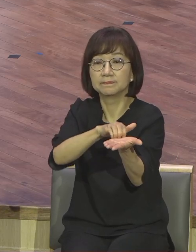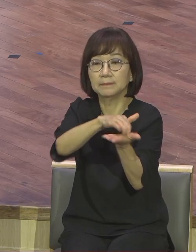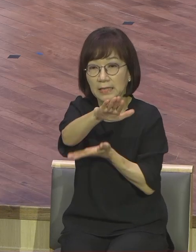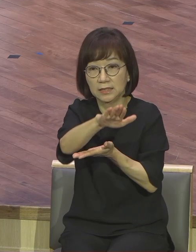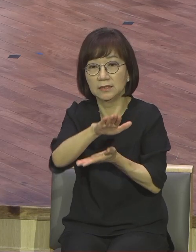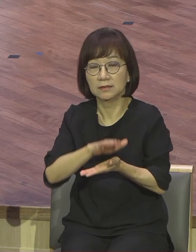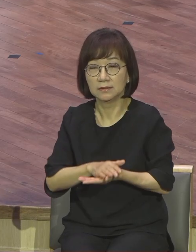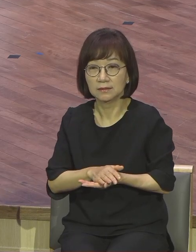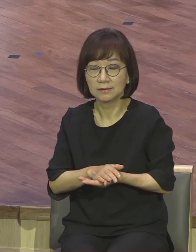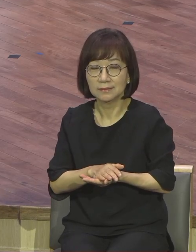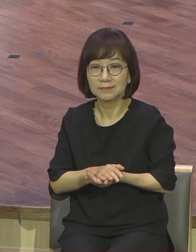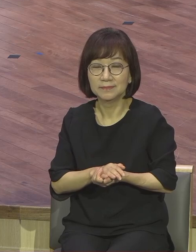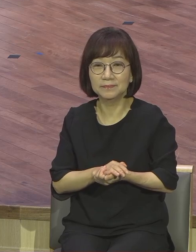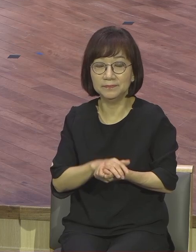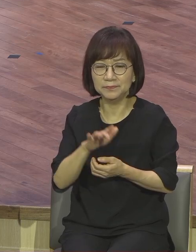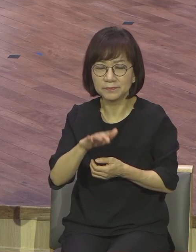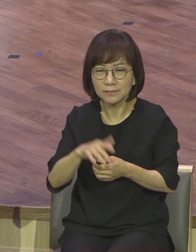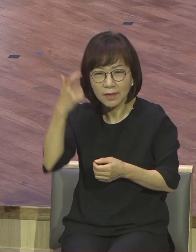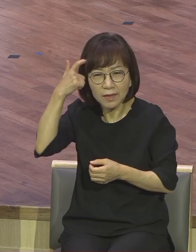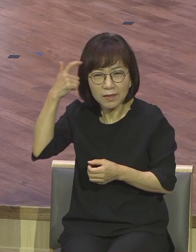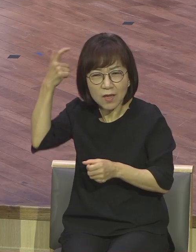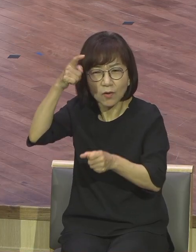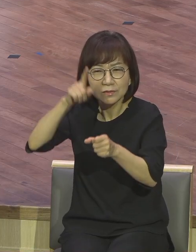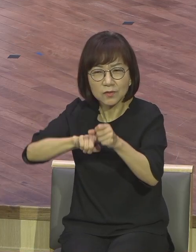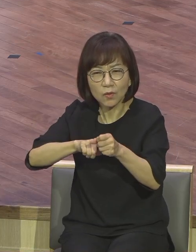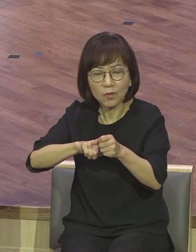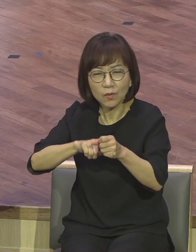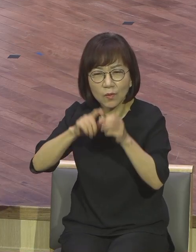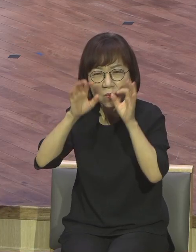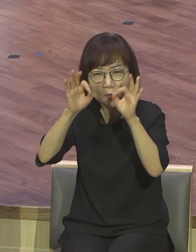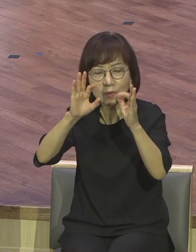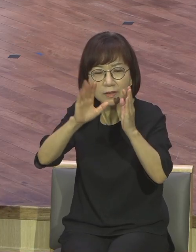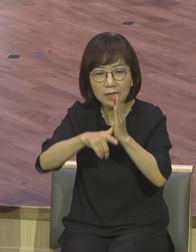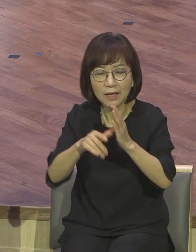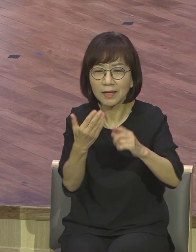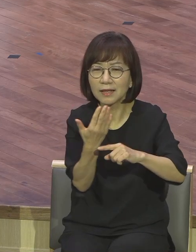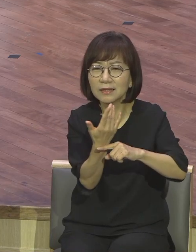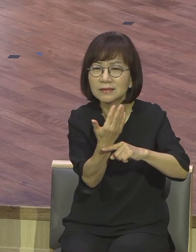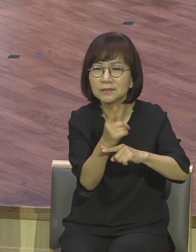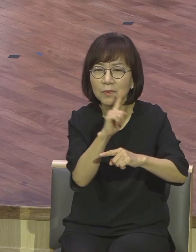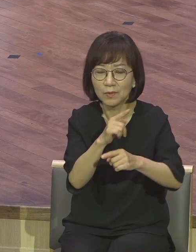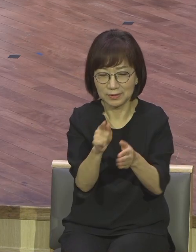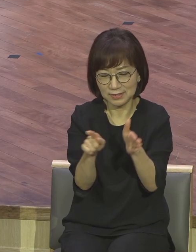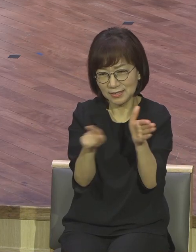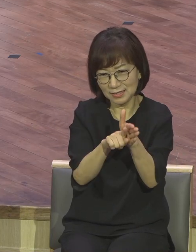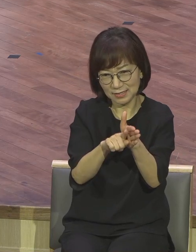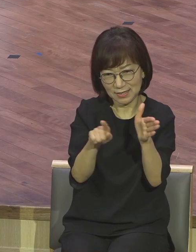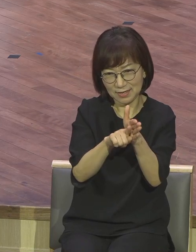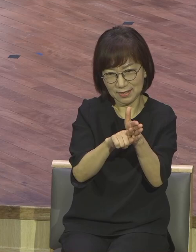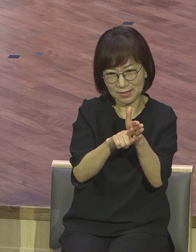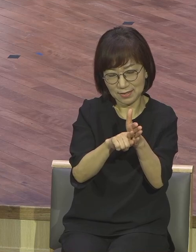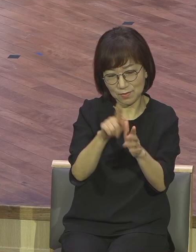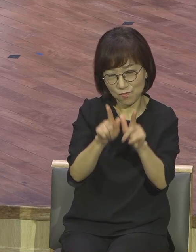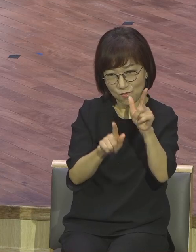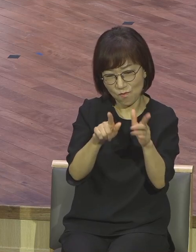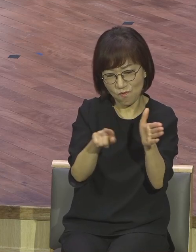영적으로 볼 때 등이 뭐냐? 신학의 형식입니다. 등은 신앙의 형식, 기름은